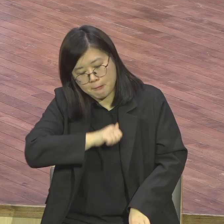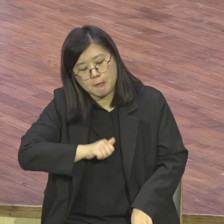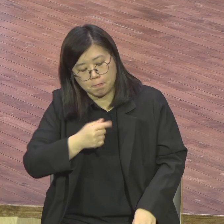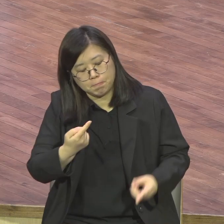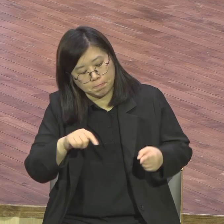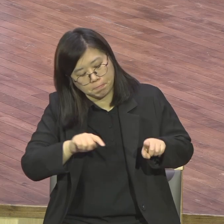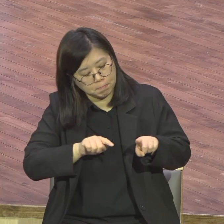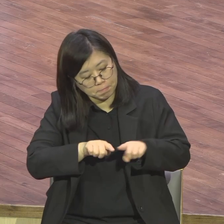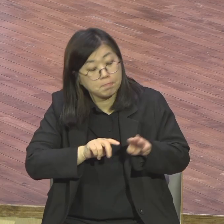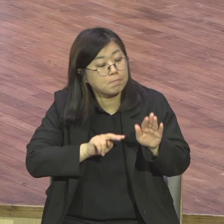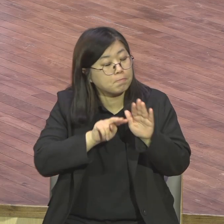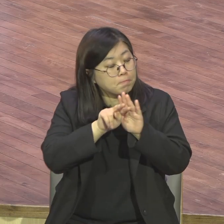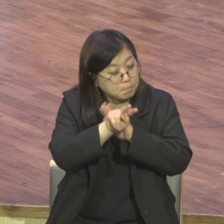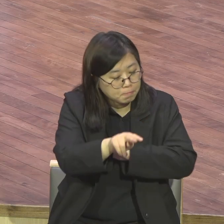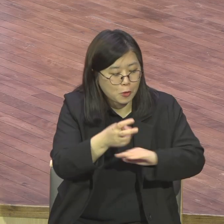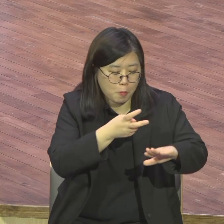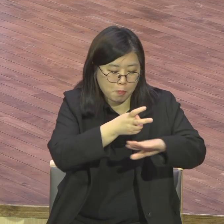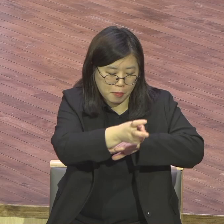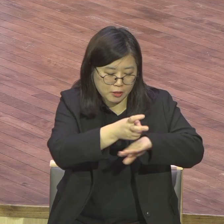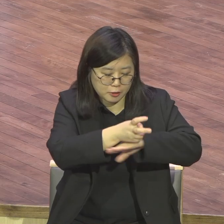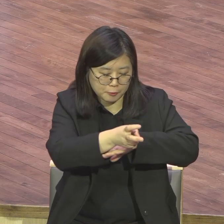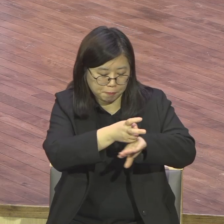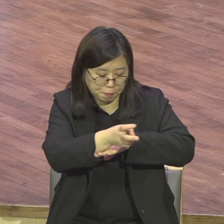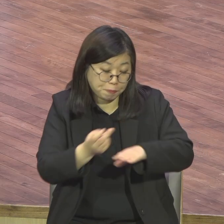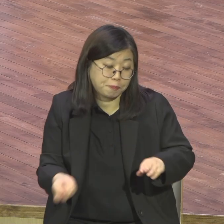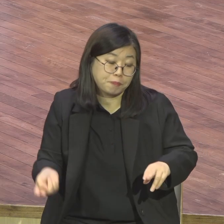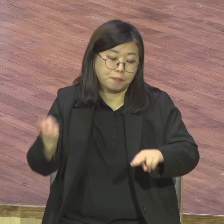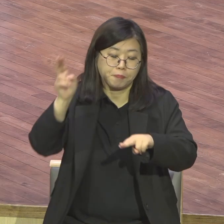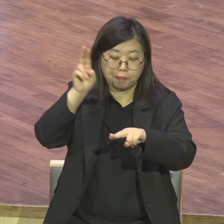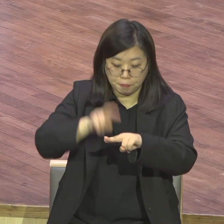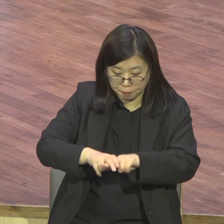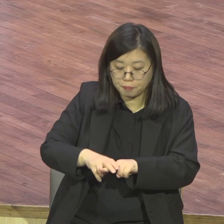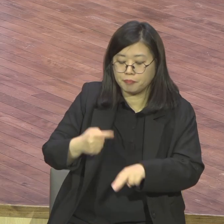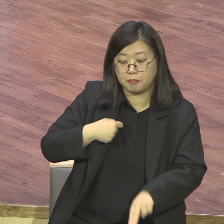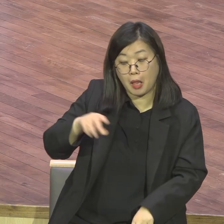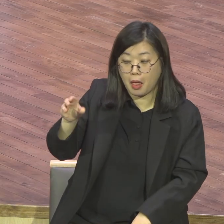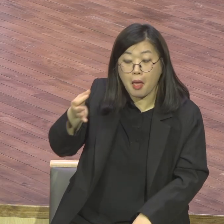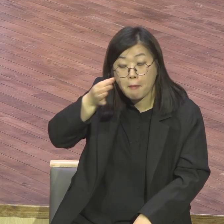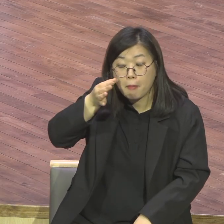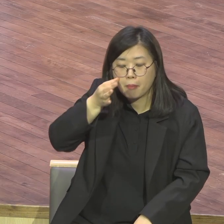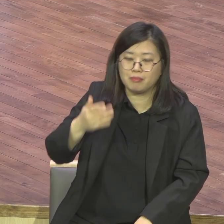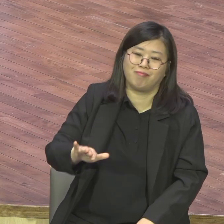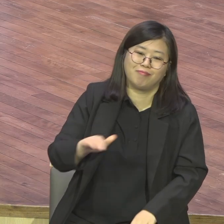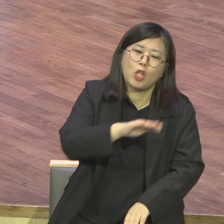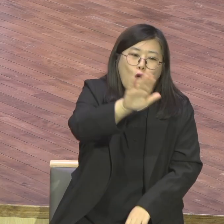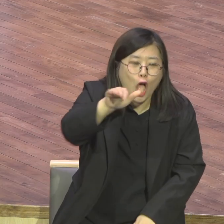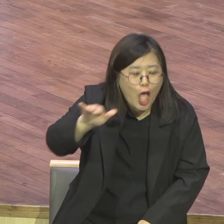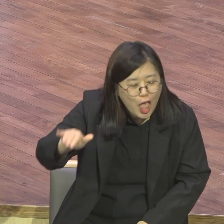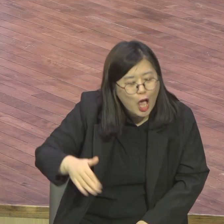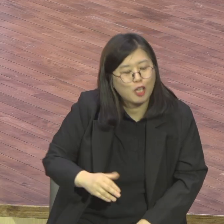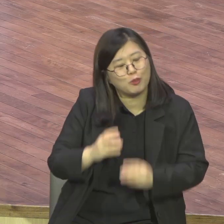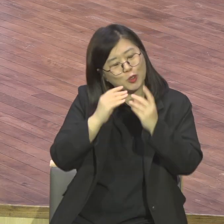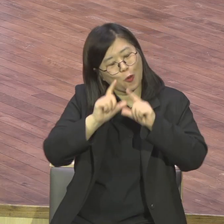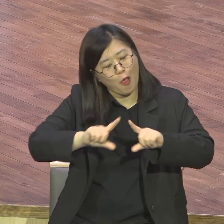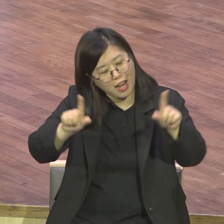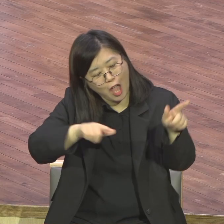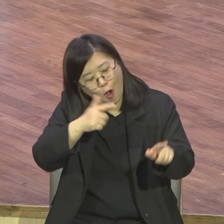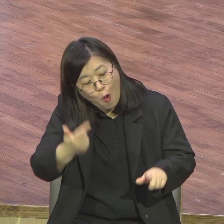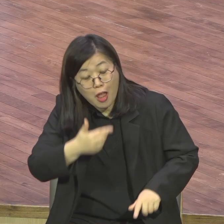보세요 그리고 회장님 하세요 알았습니다 나도 안 되니까 성경 여러분 톨날 오해 얼마나 피곤하십니까 인생의 행복은 물질이 오는